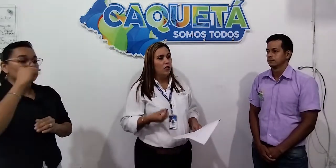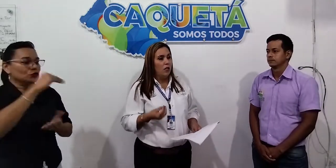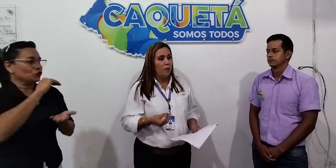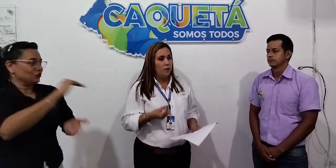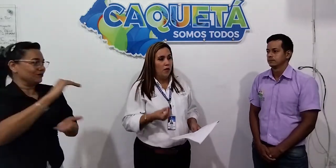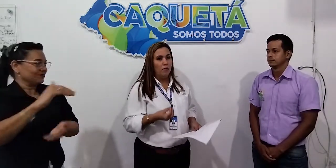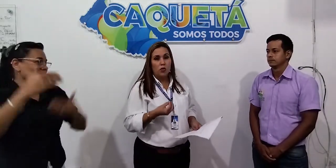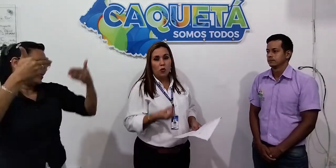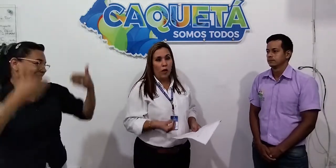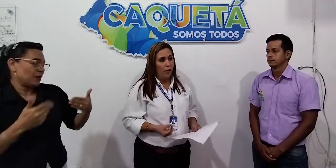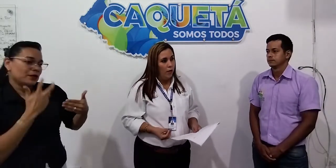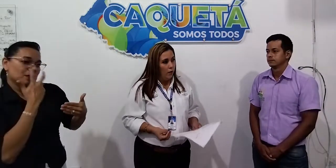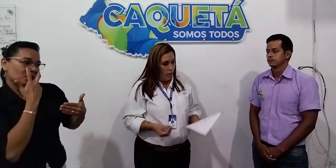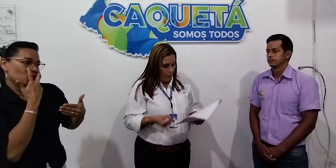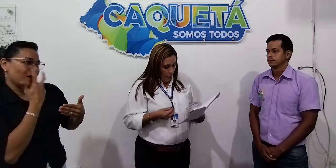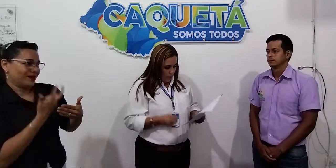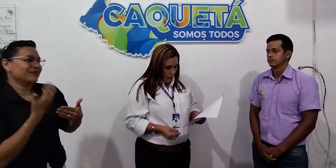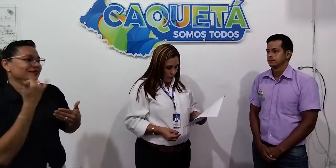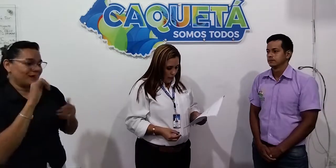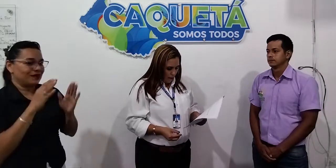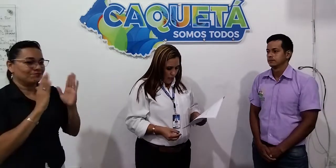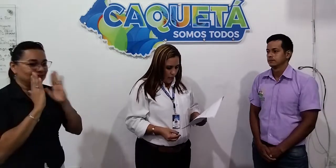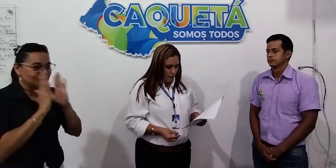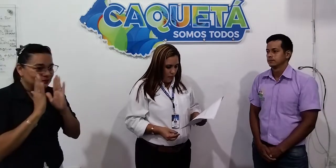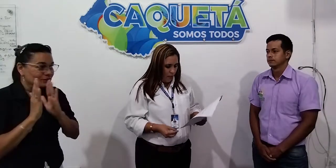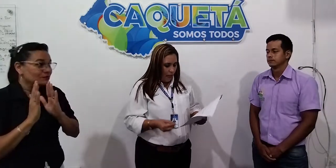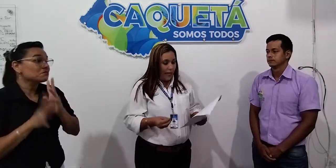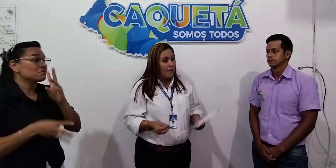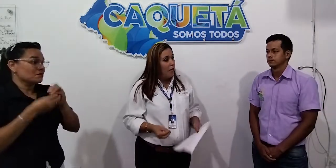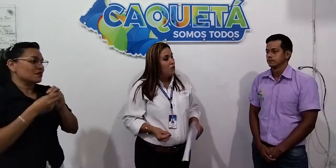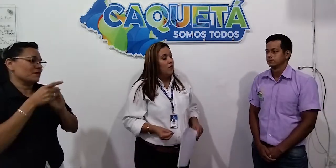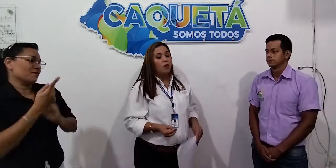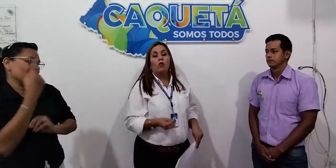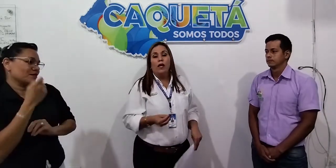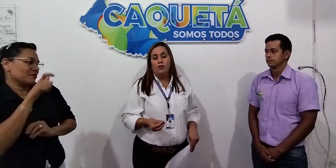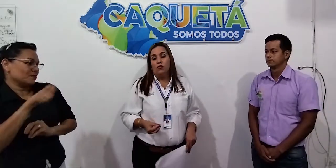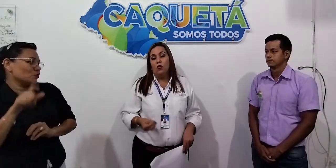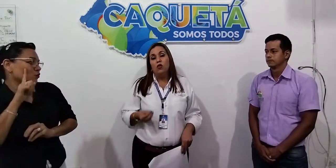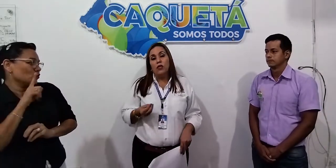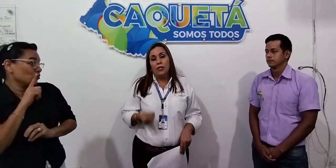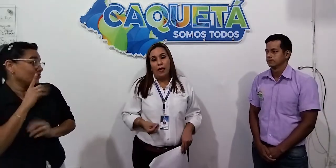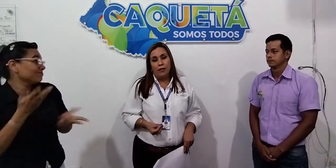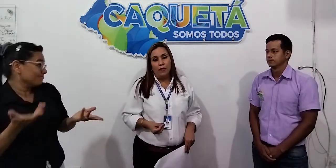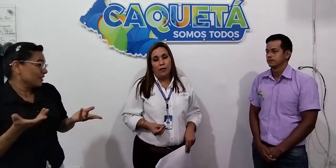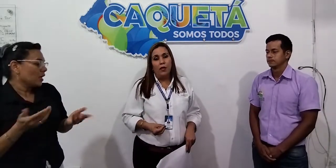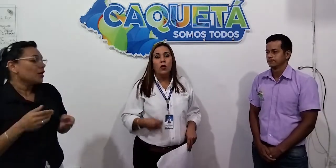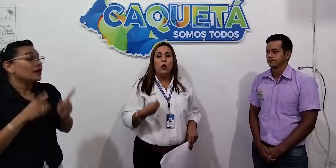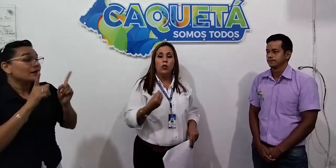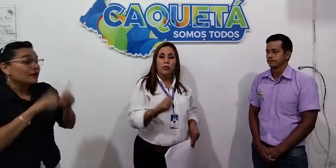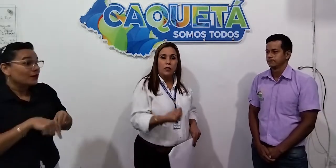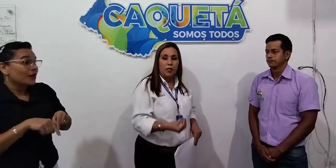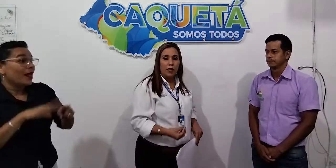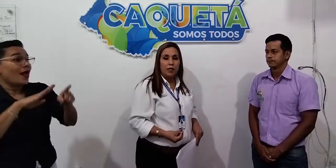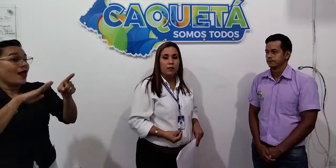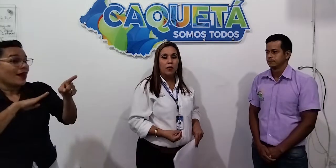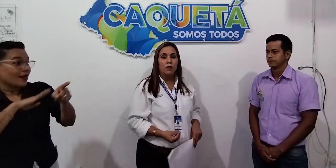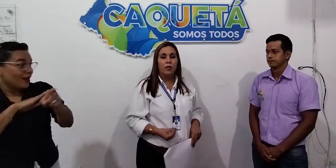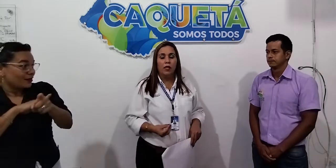discapacidad visual. También estamos articulando con los alcaldes, con las secretarías de